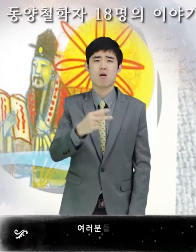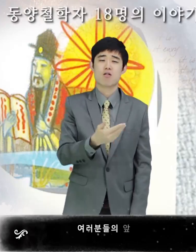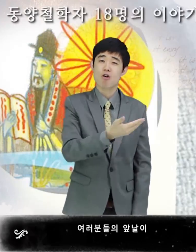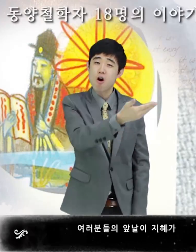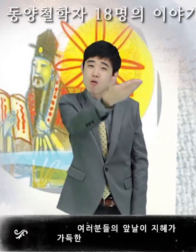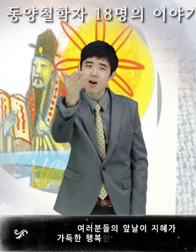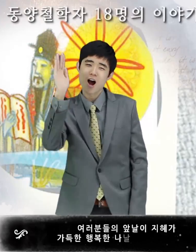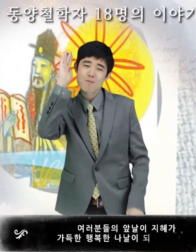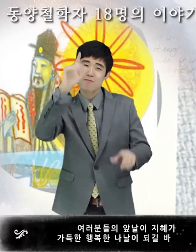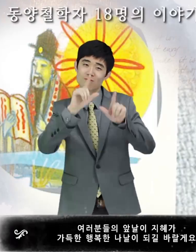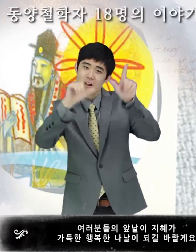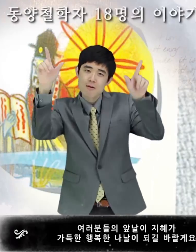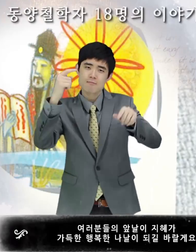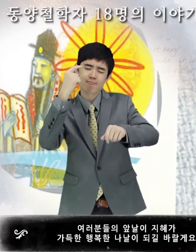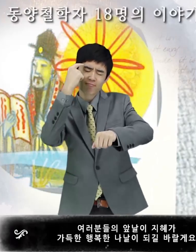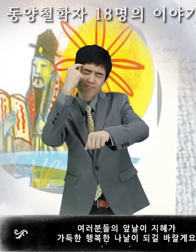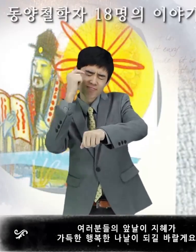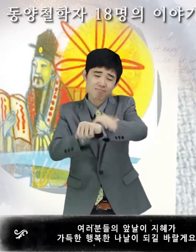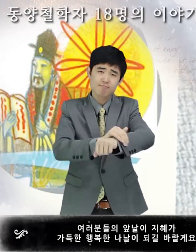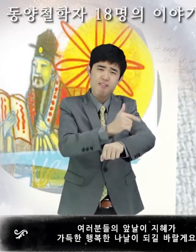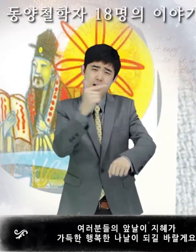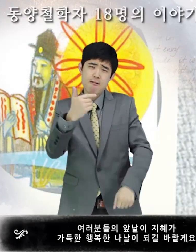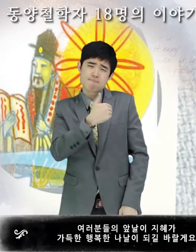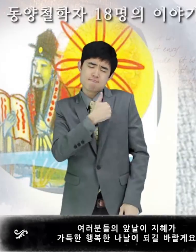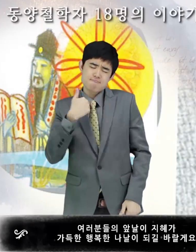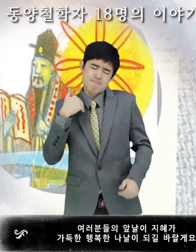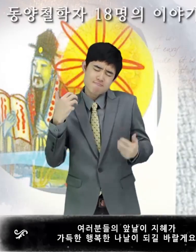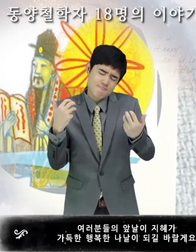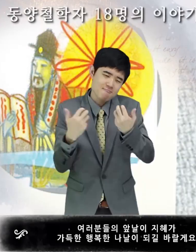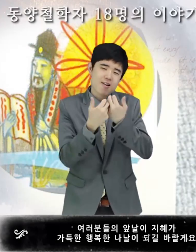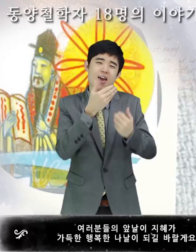여러분들의 앞날이 지혜가 가득한 행복한 나날이 되길 바랄게요.